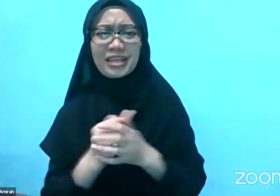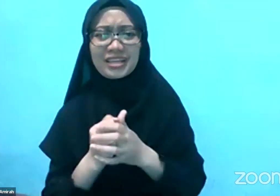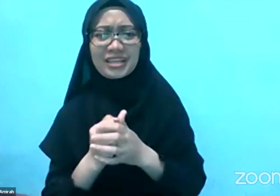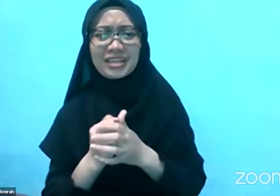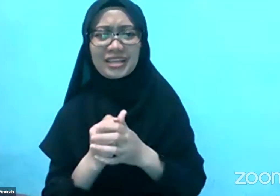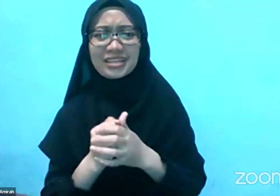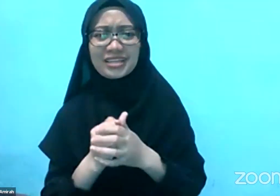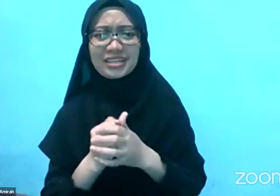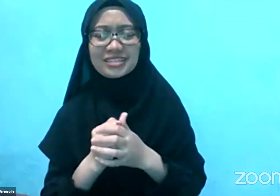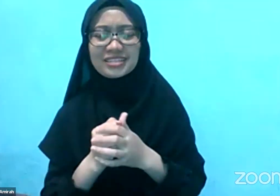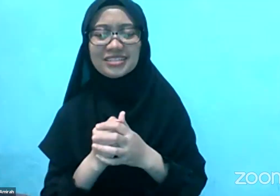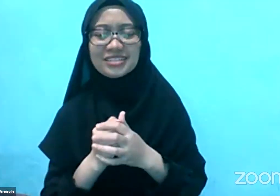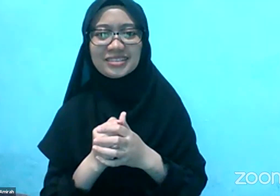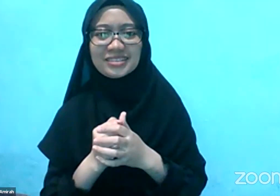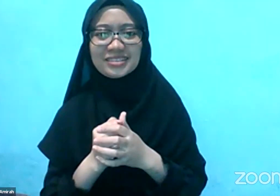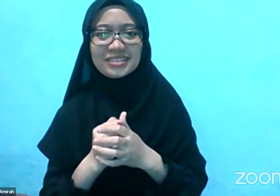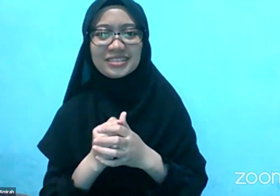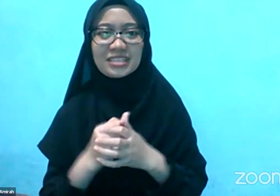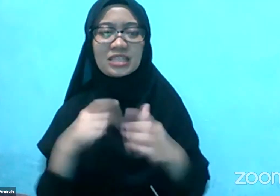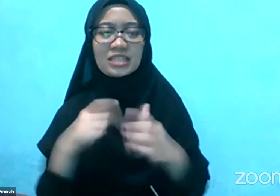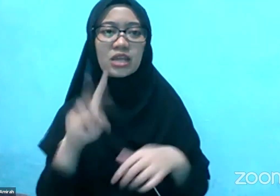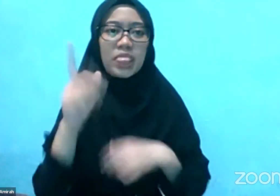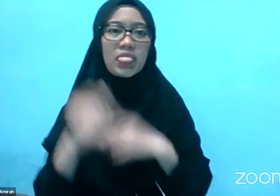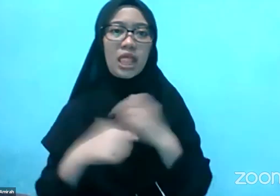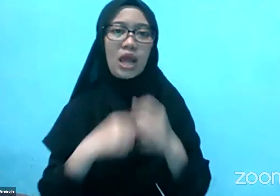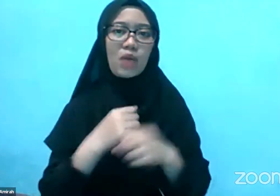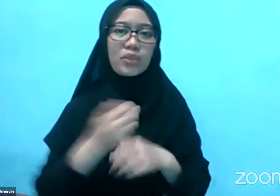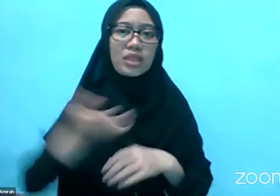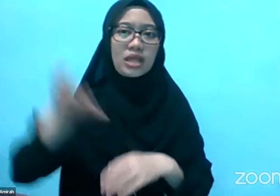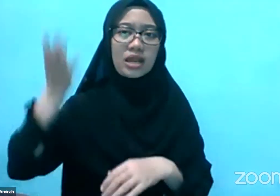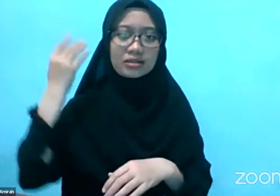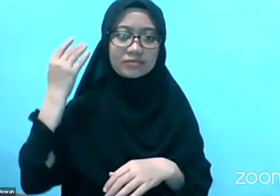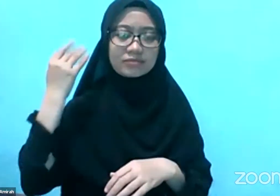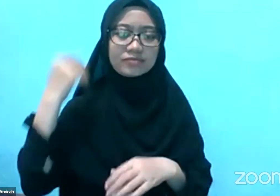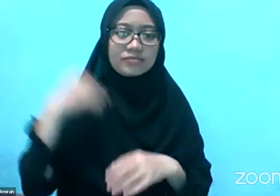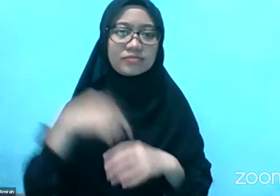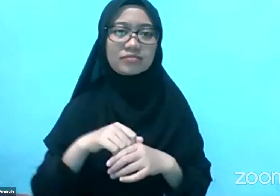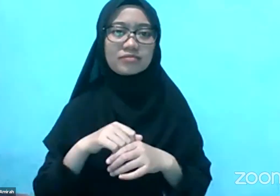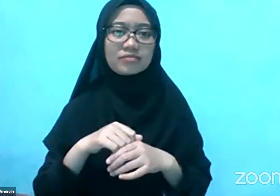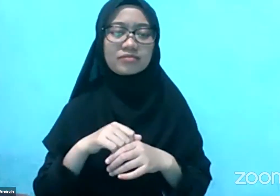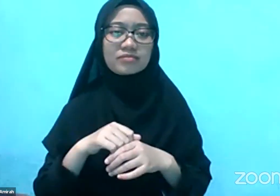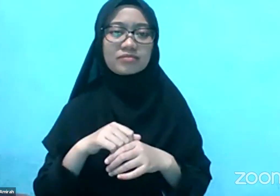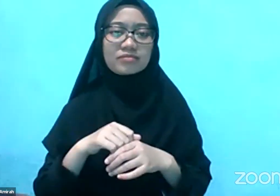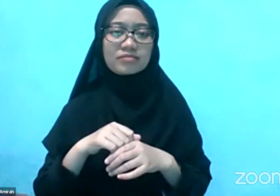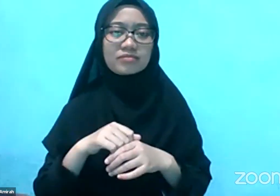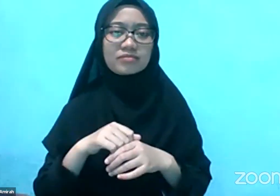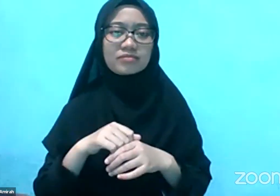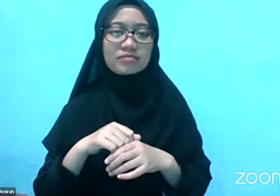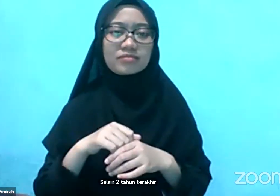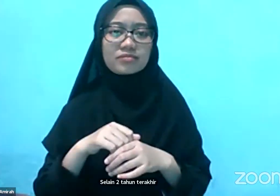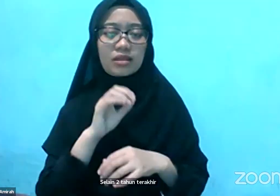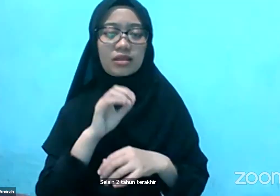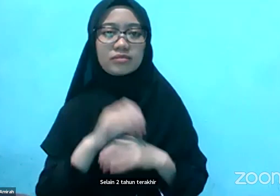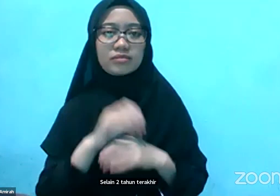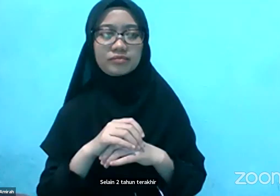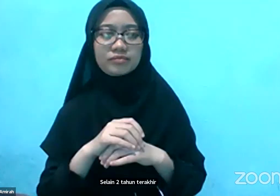Ini selain Dua tahun terakhir ini Saya juga mau ceritain Terikit dulu Zaman Zaman yang satu Zaman dulu